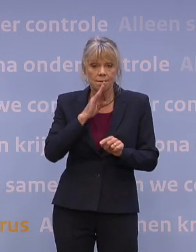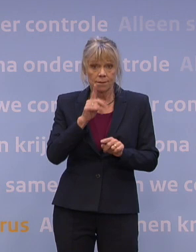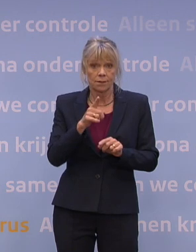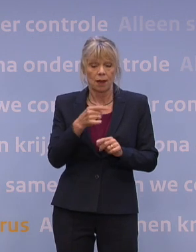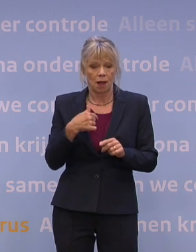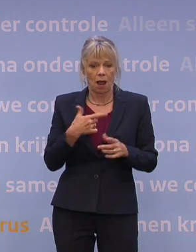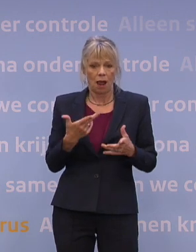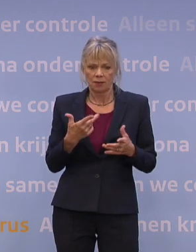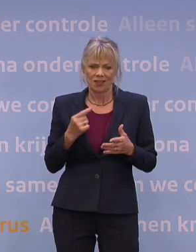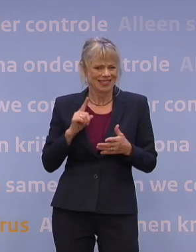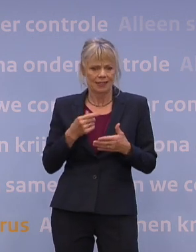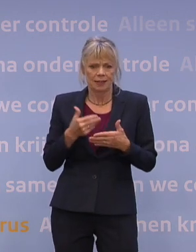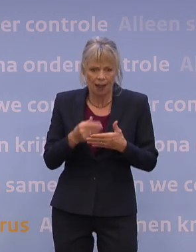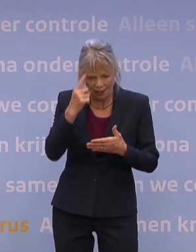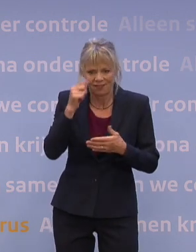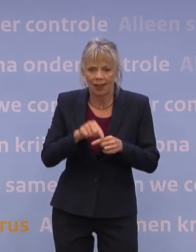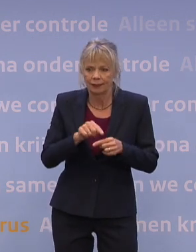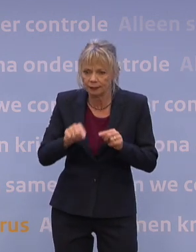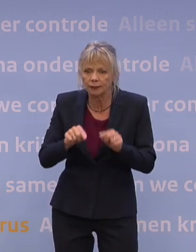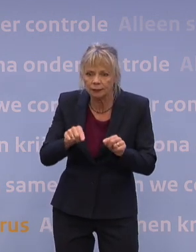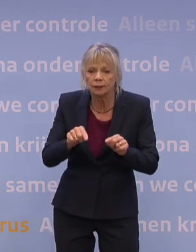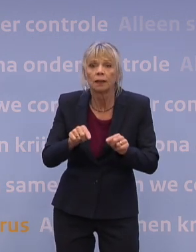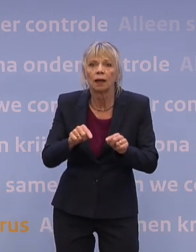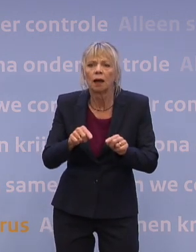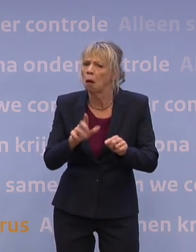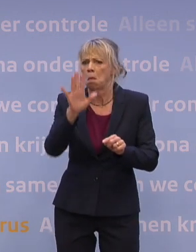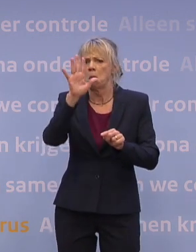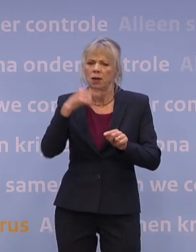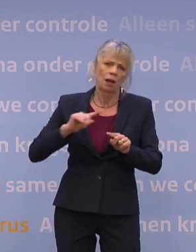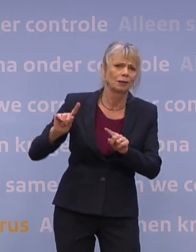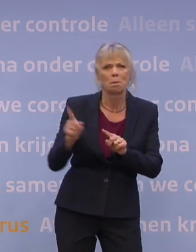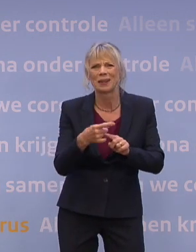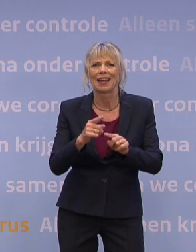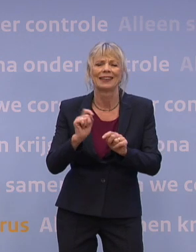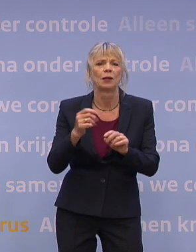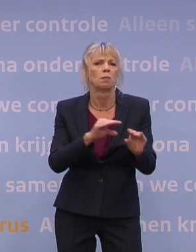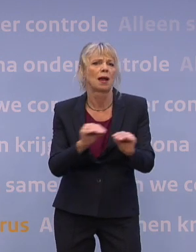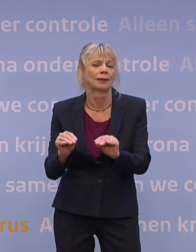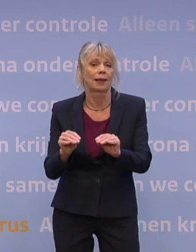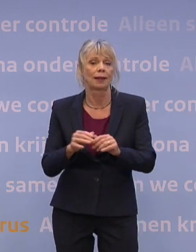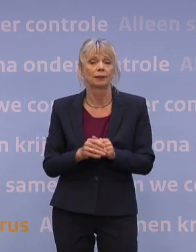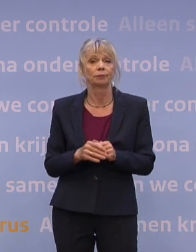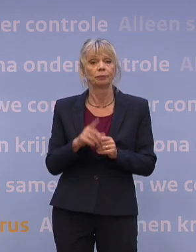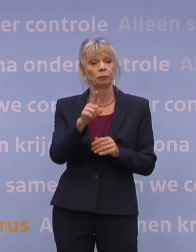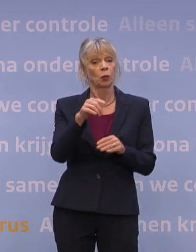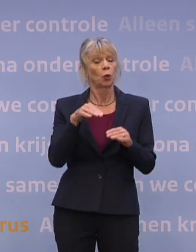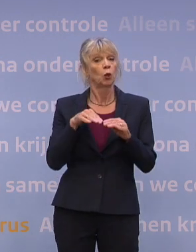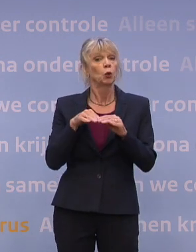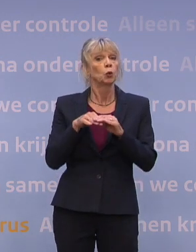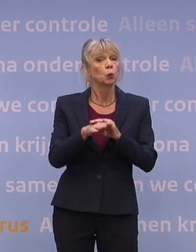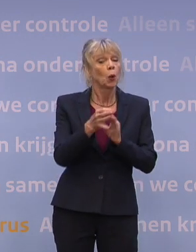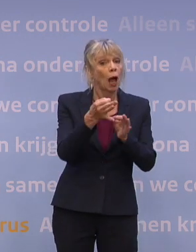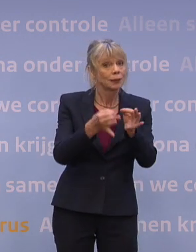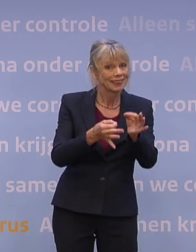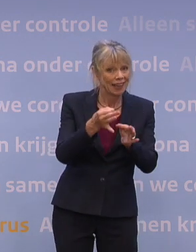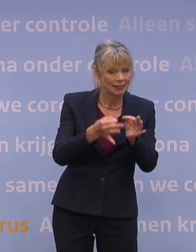vroeg om weer nieuwe maatregelen te kunnen treffen als dat nodig is, dat is één. Twee is het toegangstest of het werken met toegangsbewijs, wat we nu nog heel erg